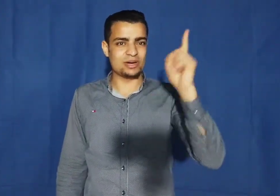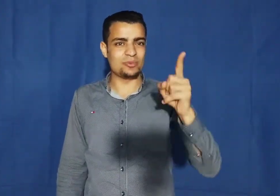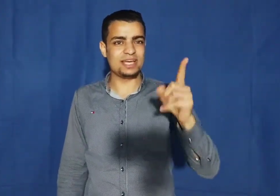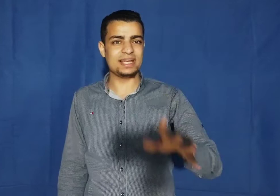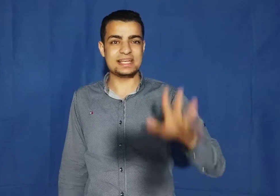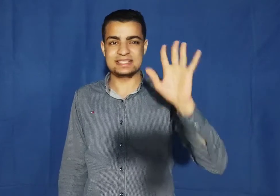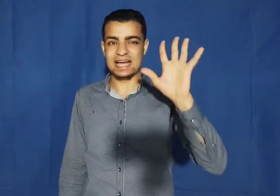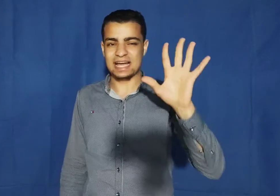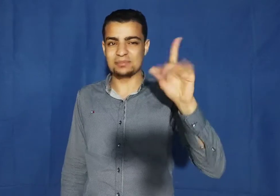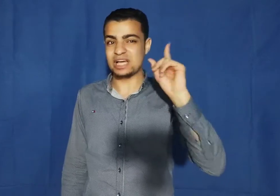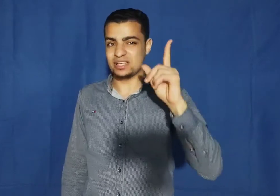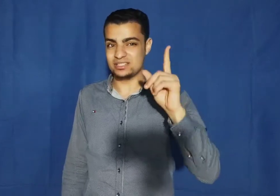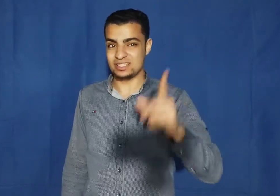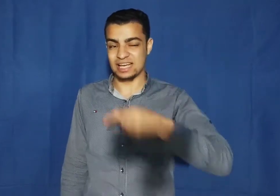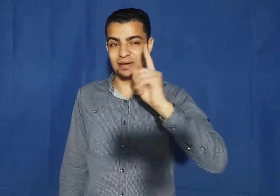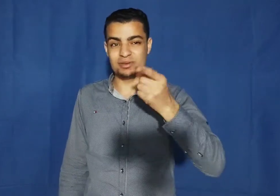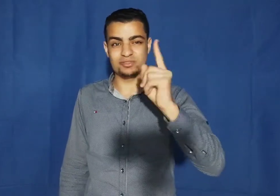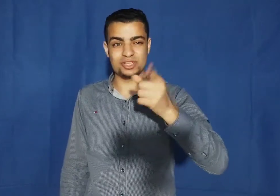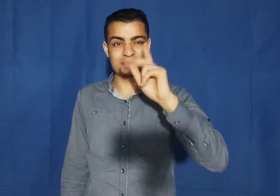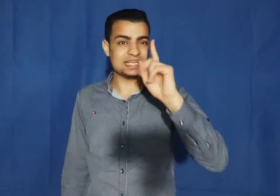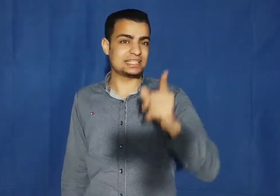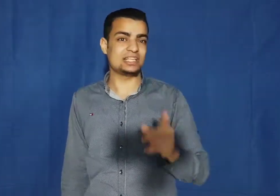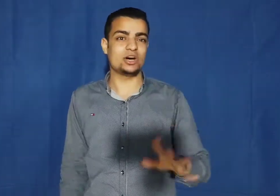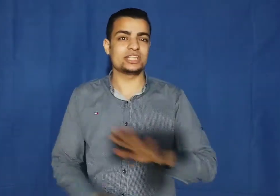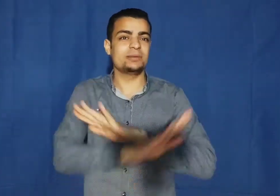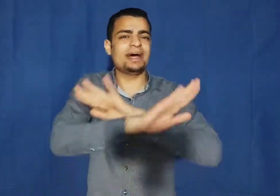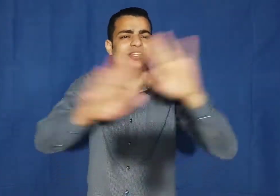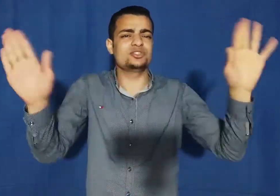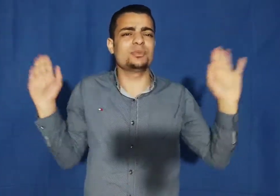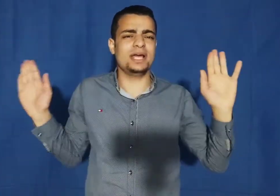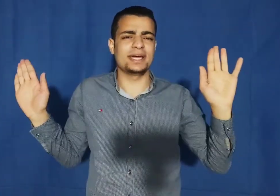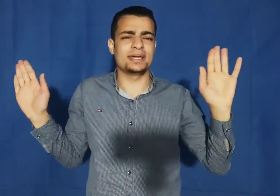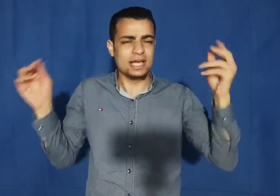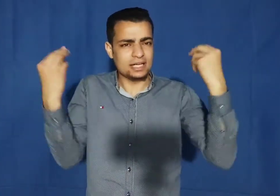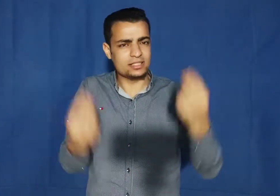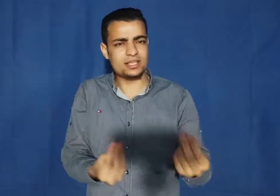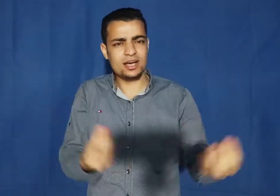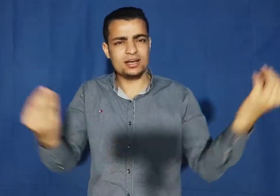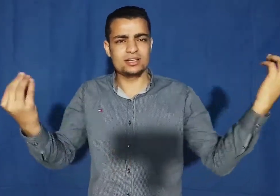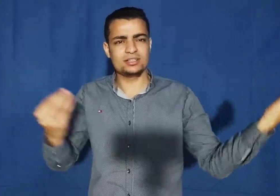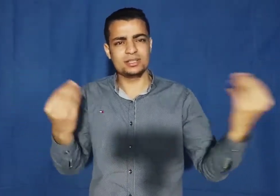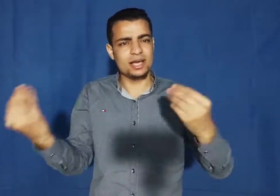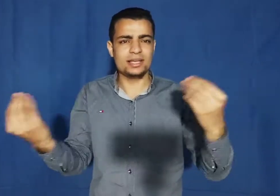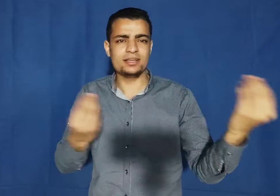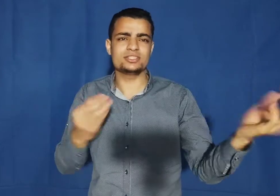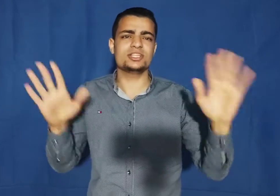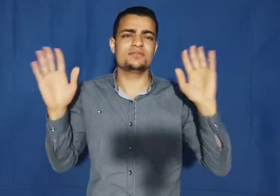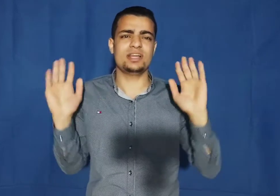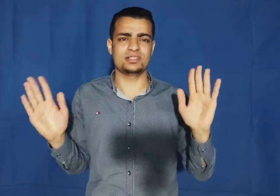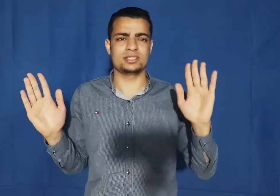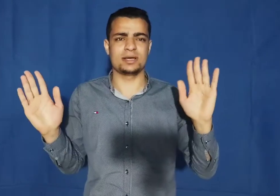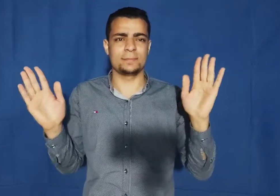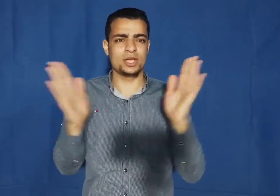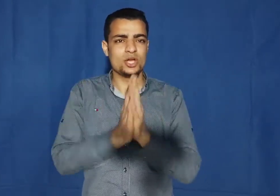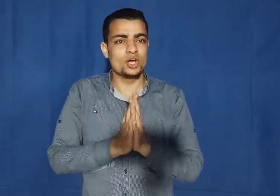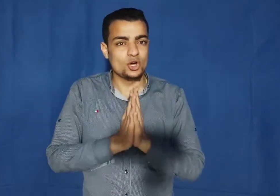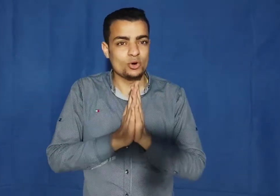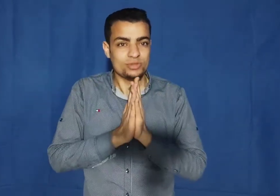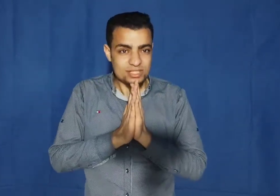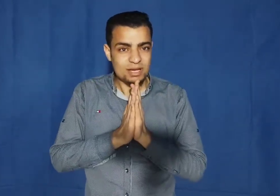يوميا الساعة خمسة عصرا يعني قبل الفطار بساعتين اهوه عشان ما حد تشوف بلاحك تصحف يعني ايه عشان نفعلك سرين وتسمع